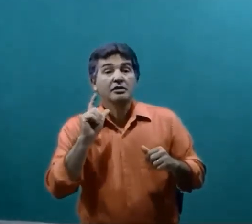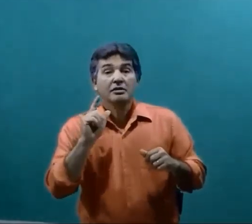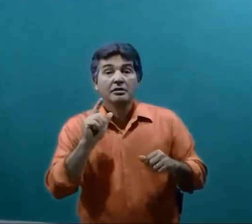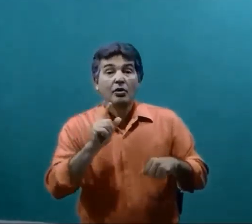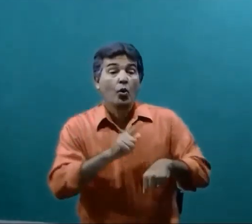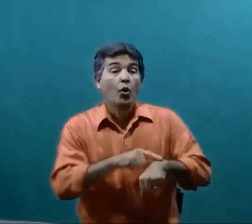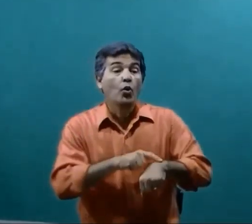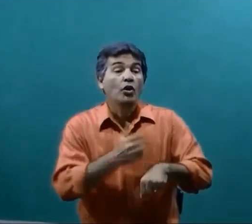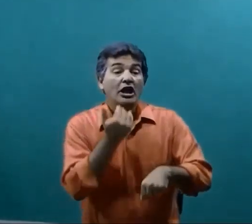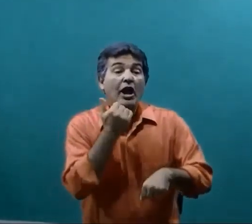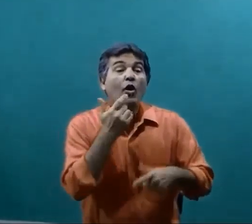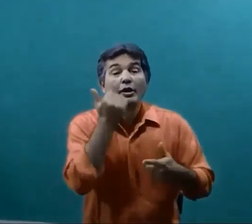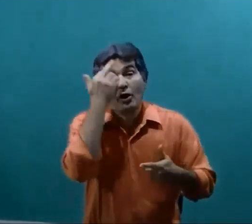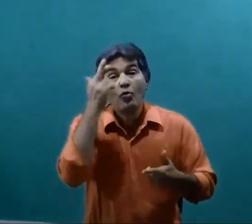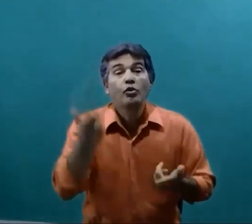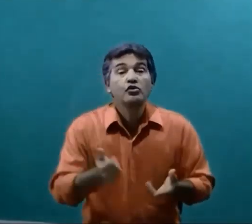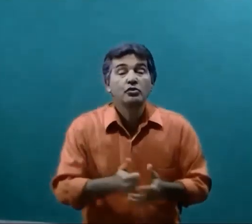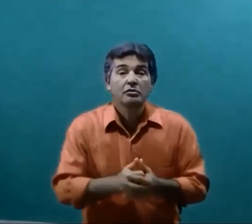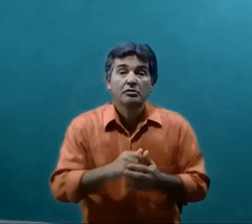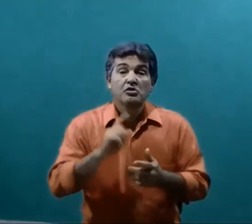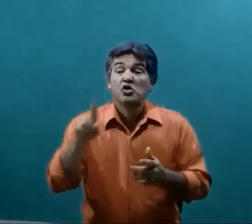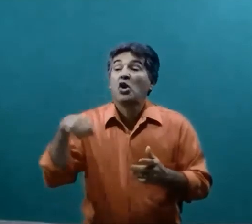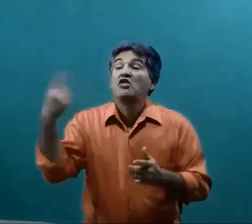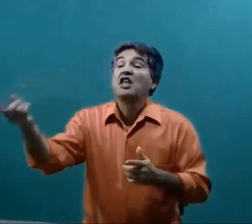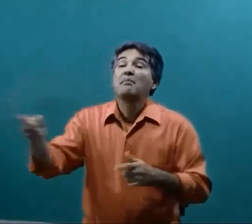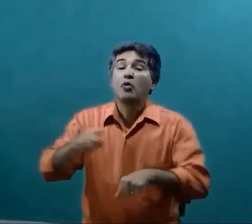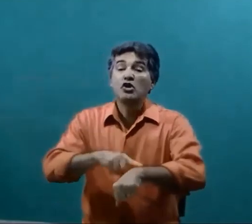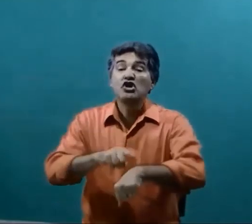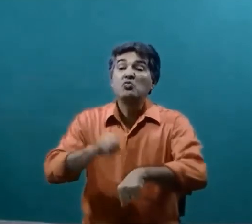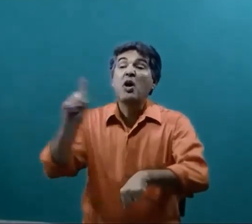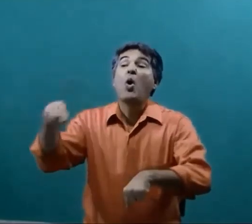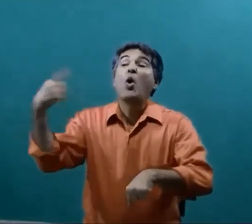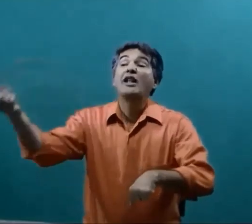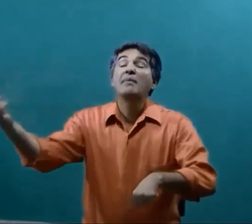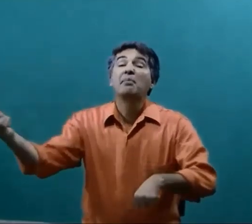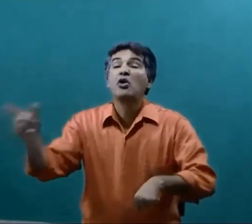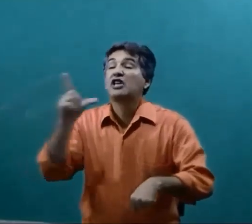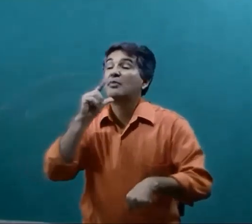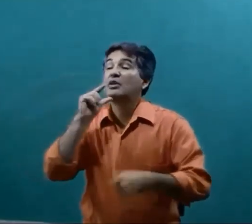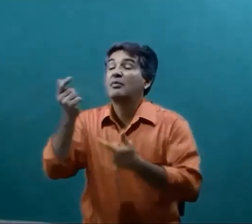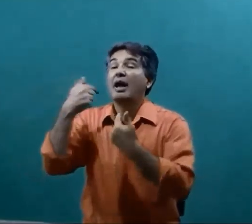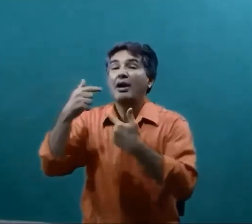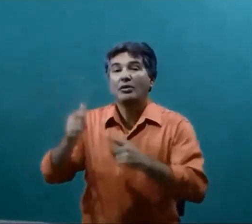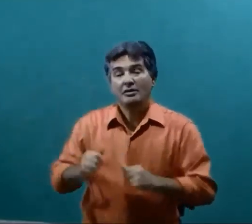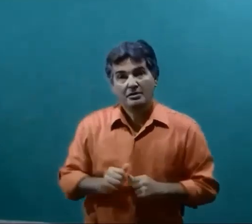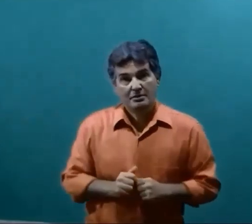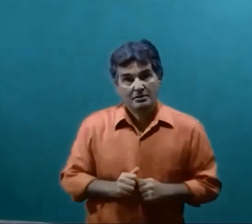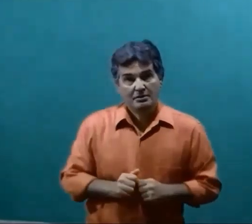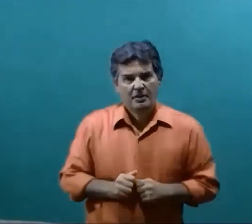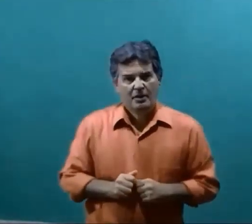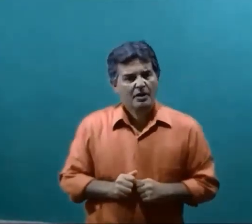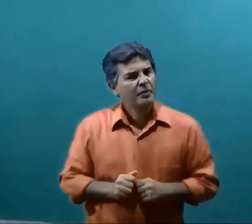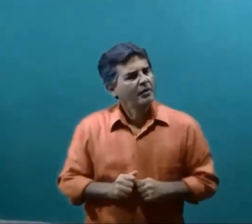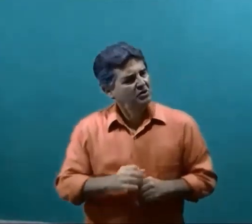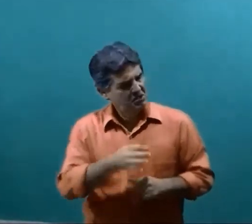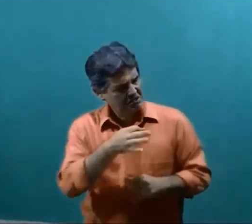Ou na hora do almoço Só depois de uma hora Depois que ele podia beber água Aí eu perguntei